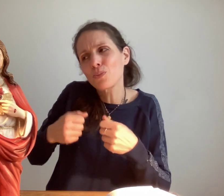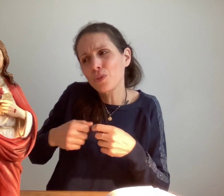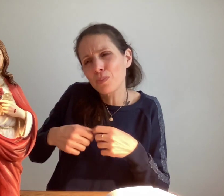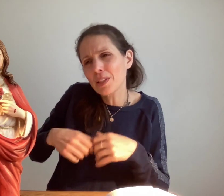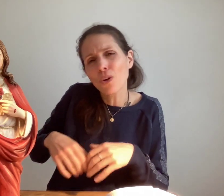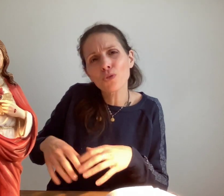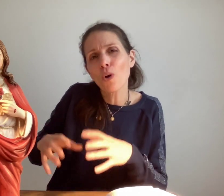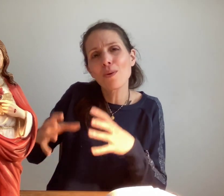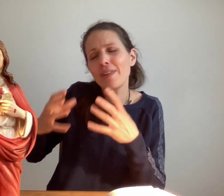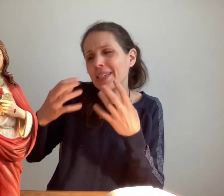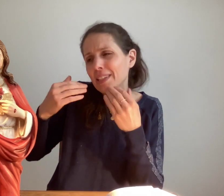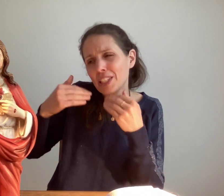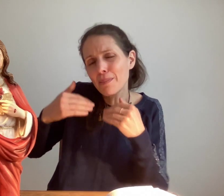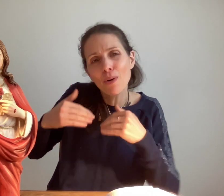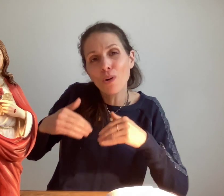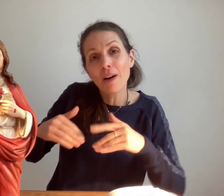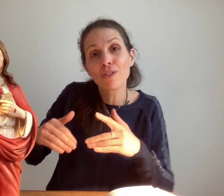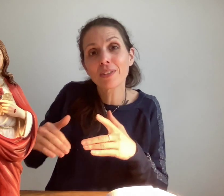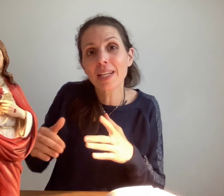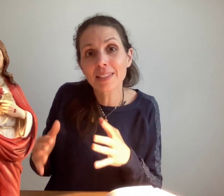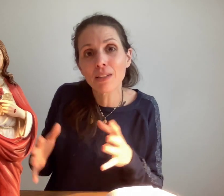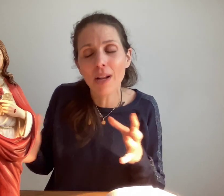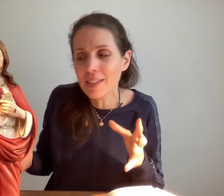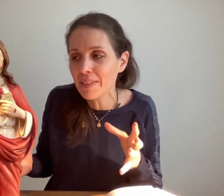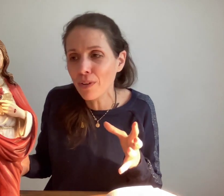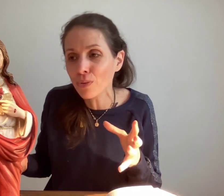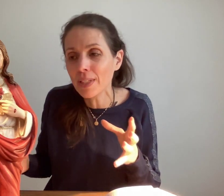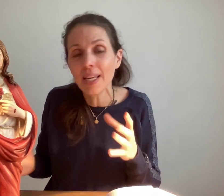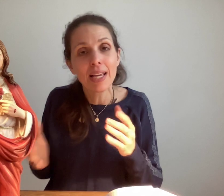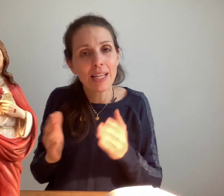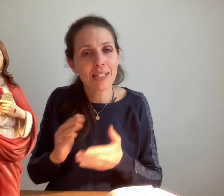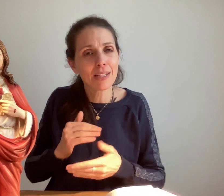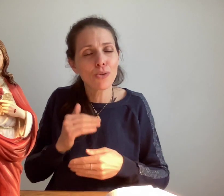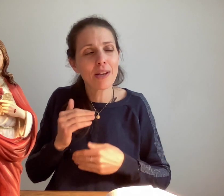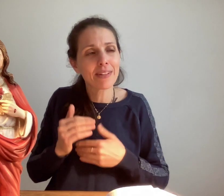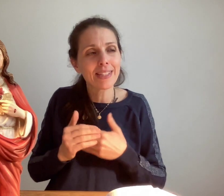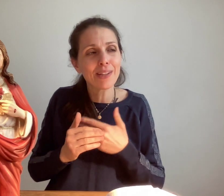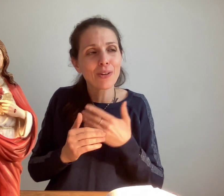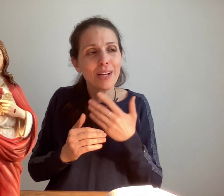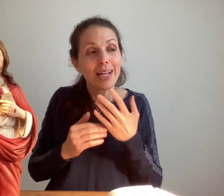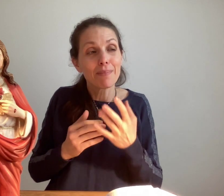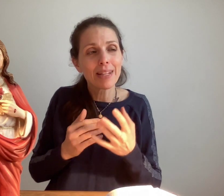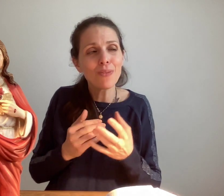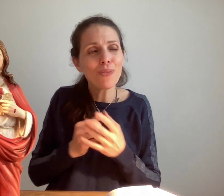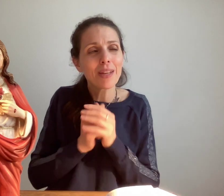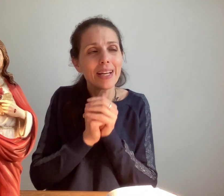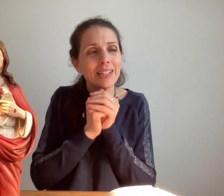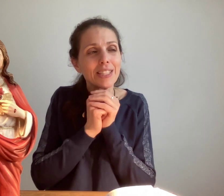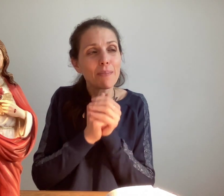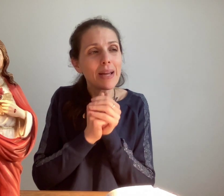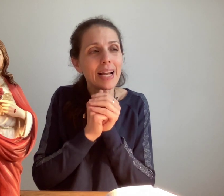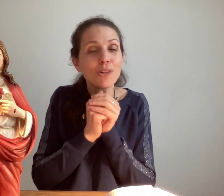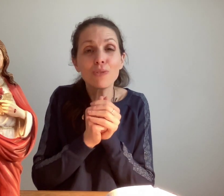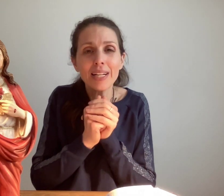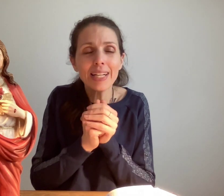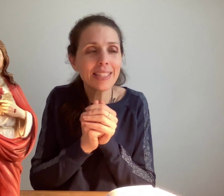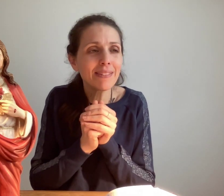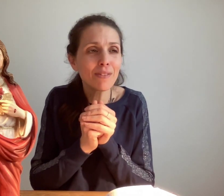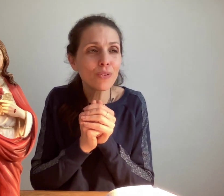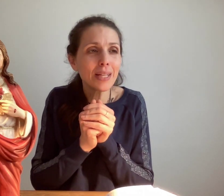suis peut-être encore trop mauvaise, c'est que je n'ai pas encore avancé assez dans la divine volonté. » Et Jésus lui avait dit « Mais non, je t'appelle la nouvelle lée de la divine volonté